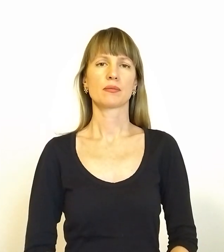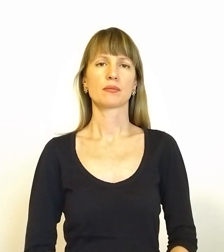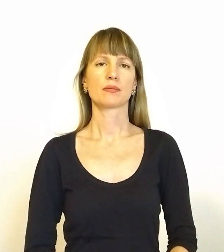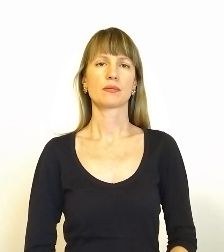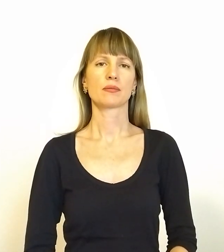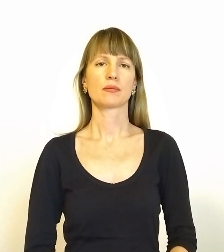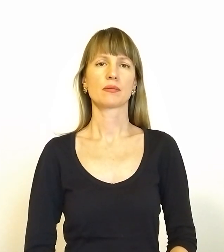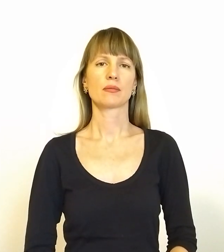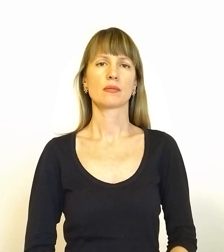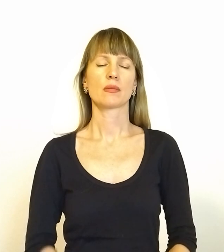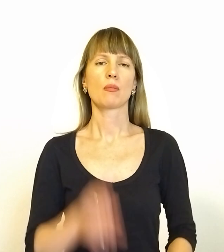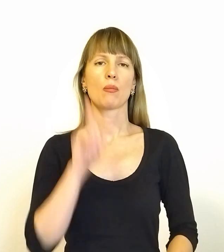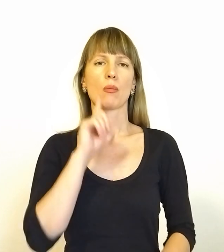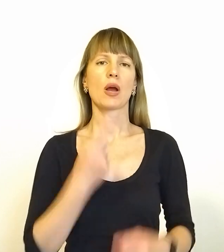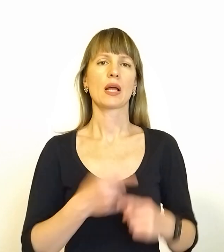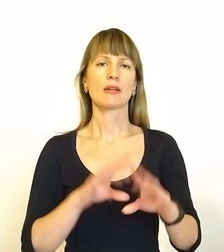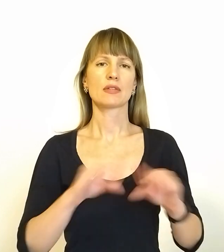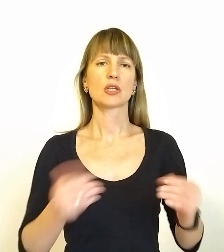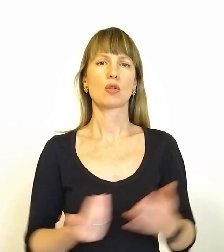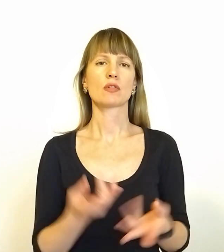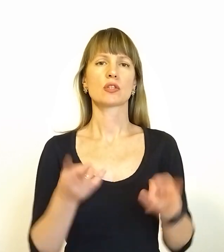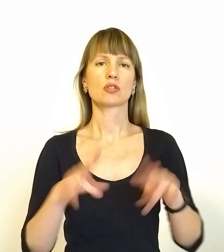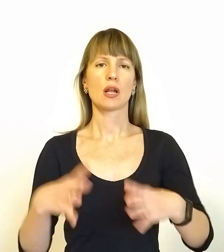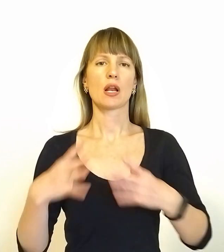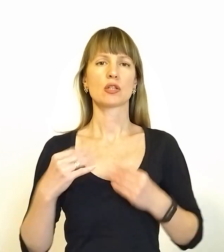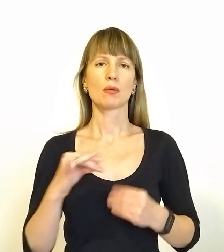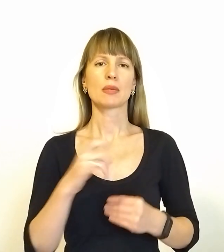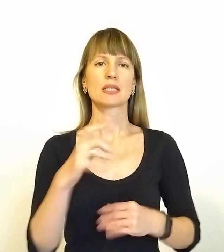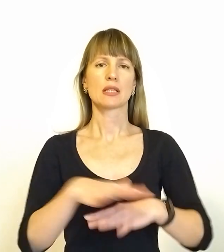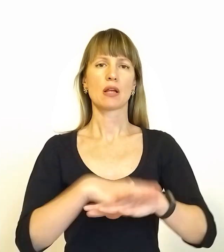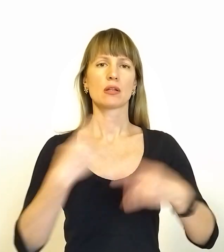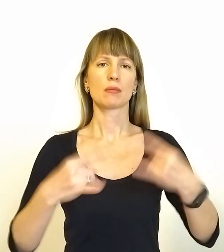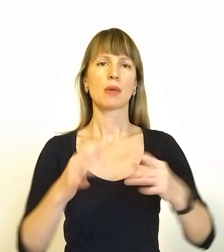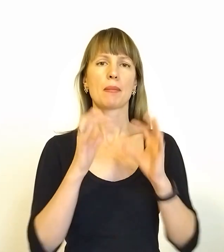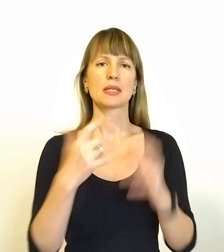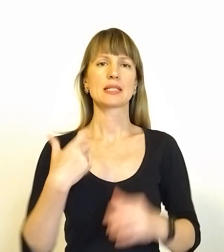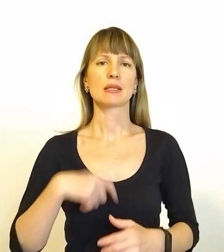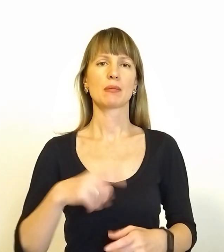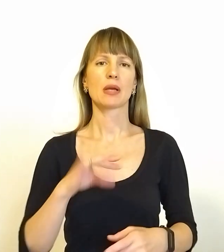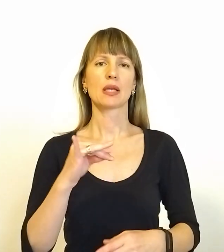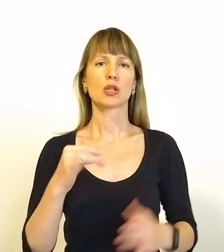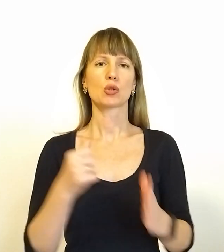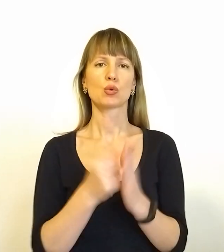І поки це всі новини. Залишайтеся разом із Суспільним. Бережіть себе та до зустрічі.